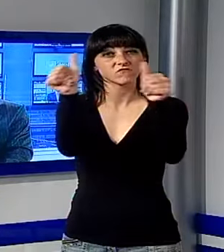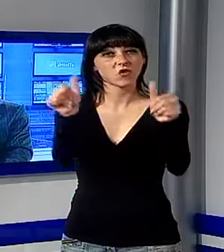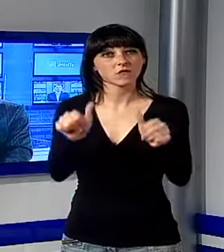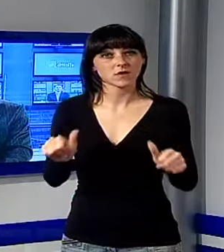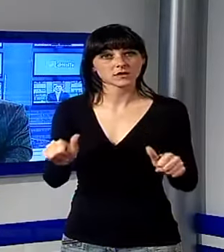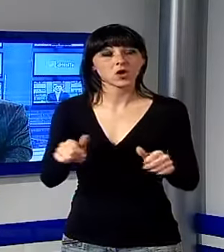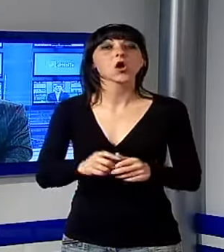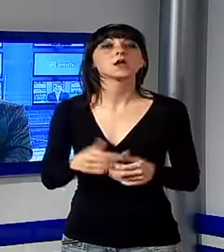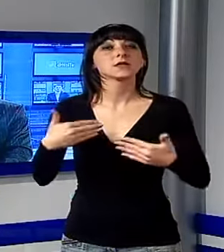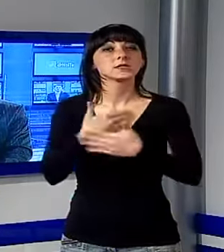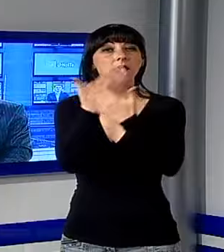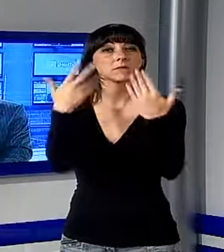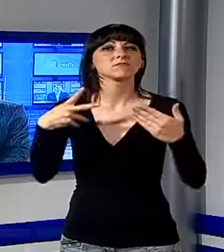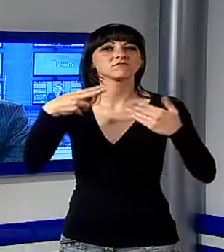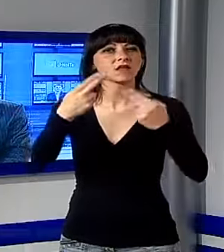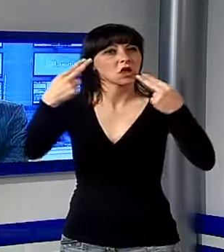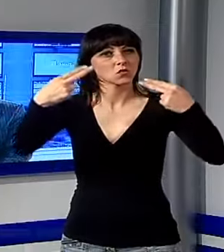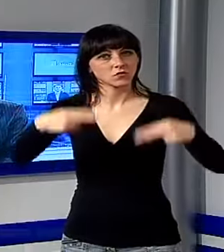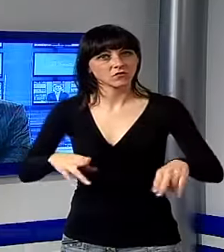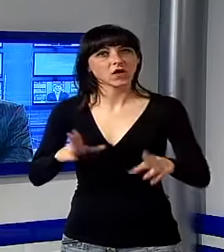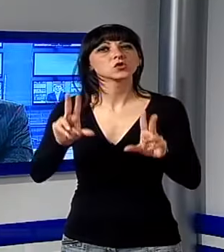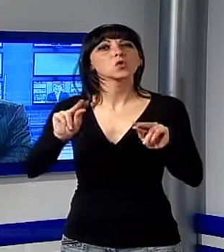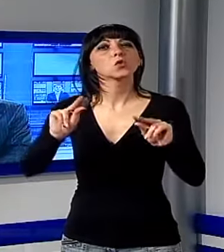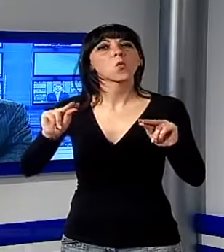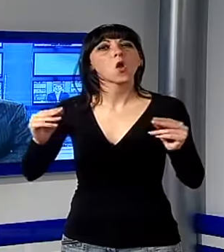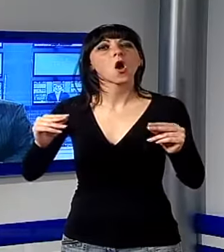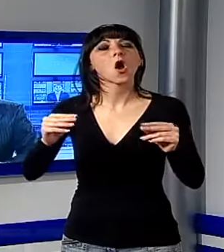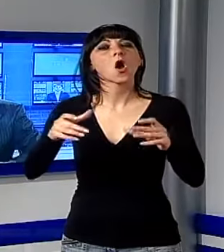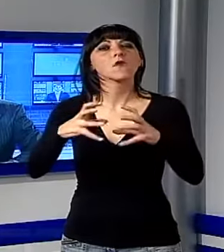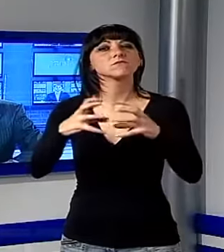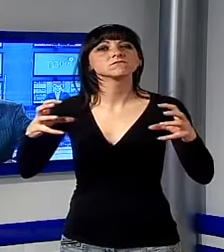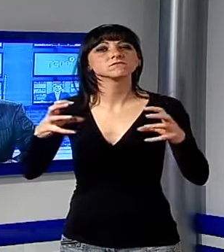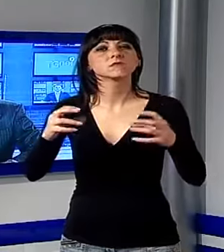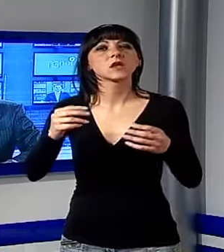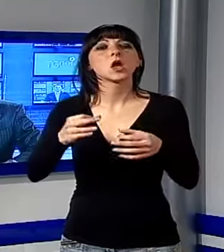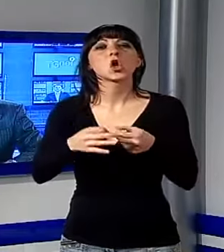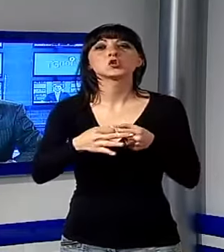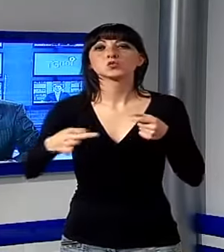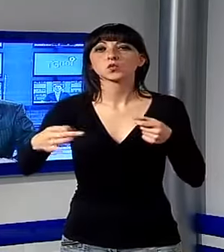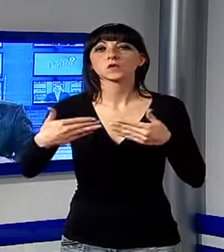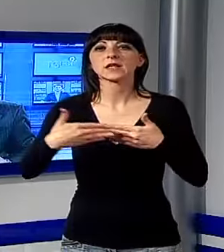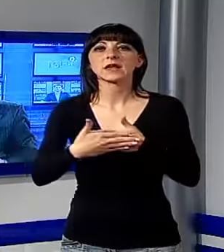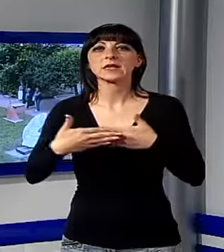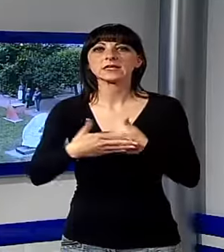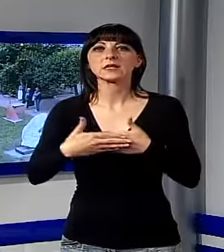mattina sono stati inaugurati i rinnovati locali della succursale dell'istituto Passaglia.